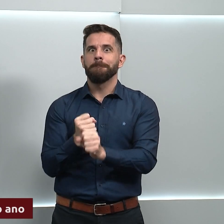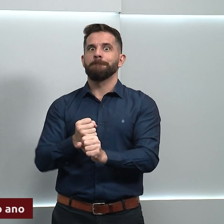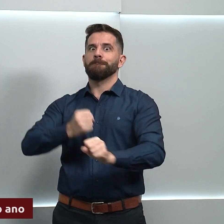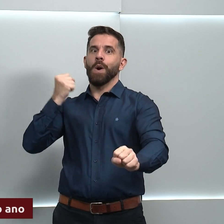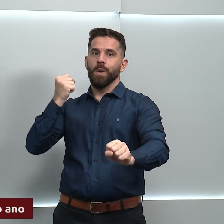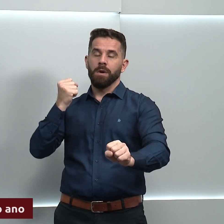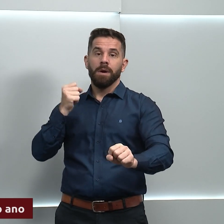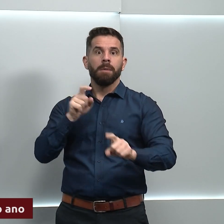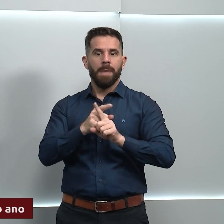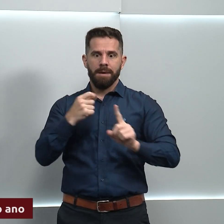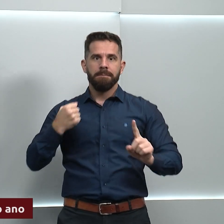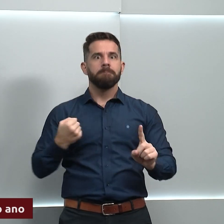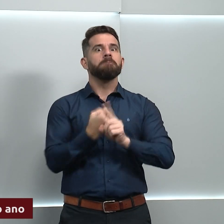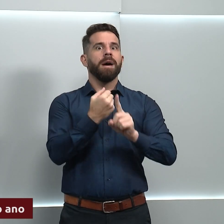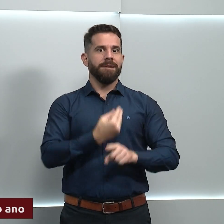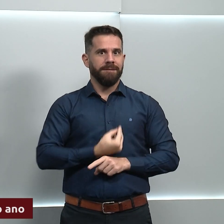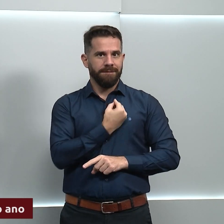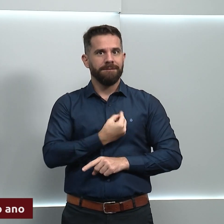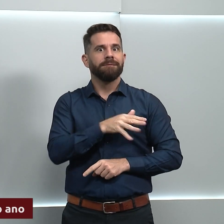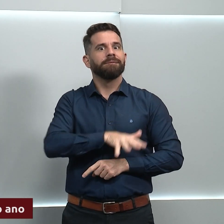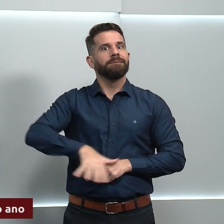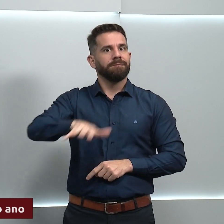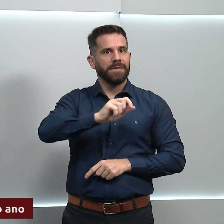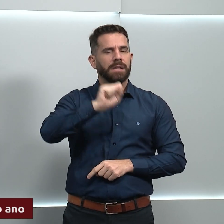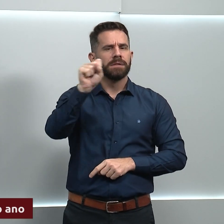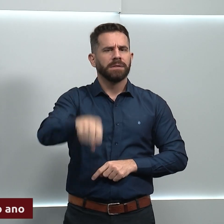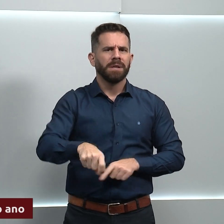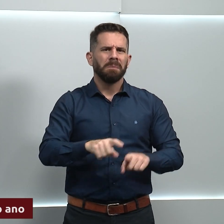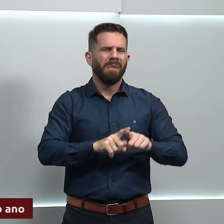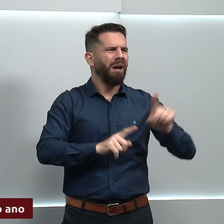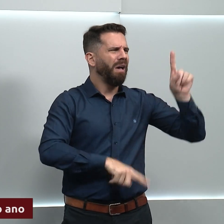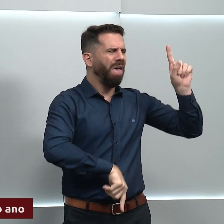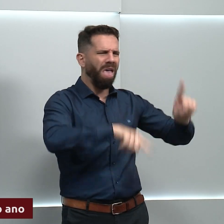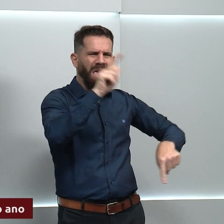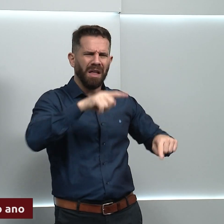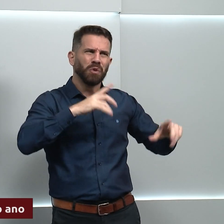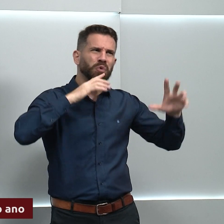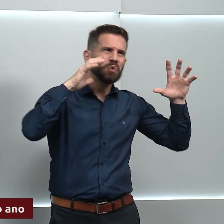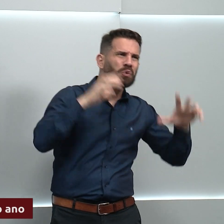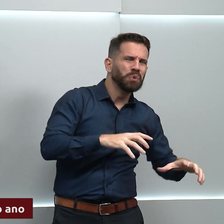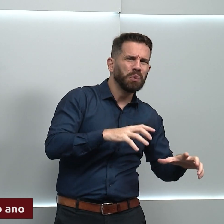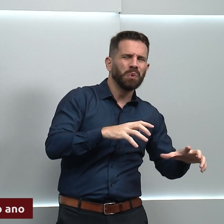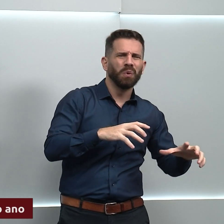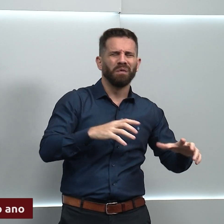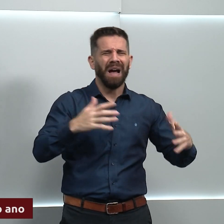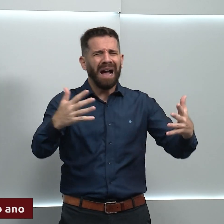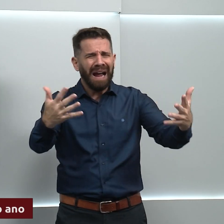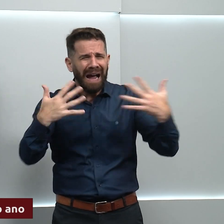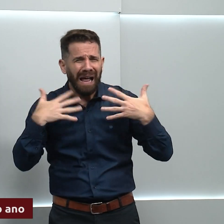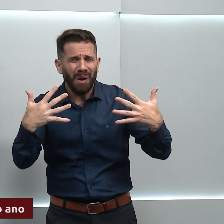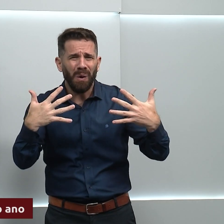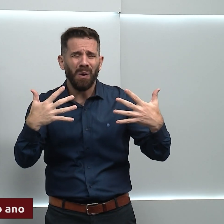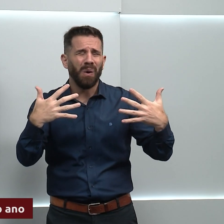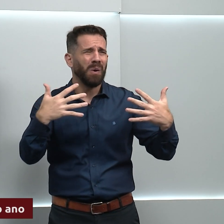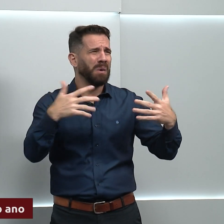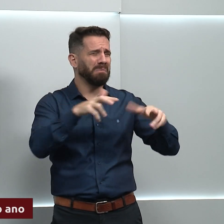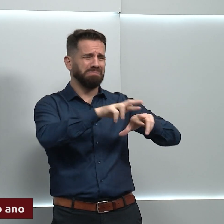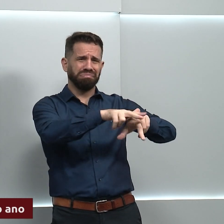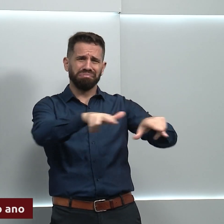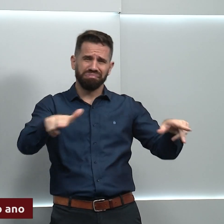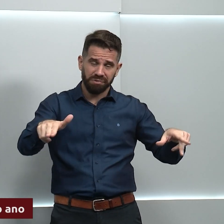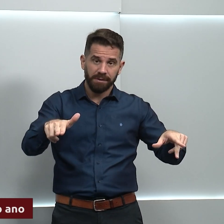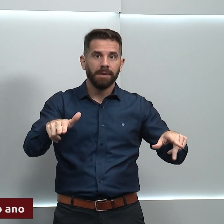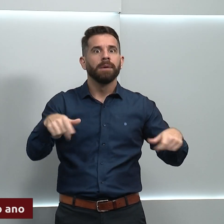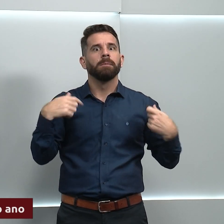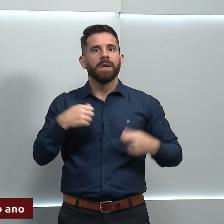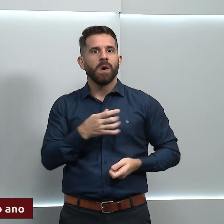vidas. Mas e essa variabilidade? Vai chover? Vai fazer calor? Bom, conhecer os